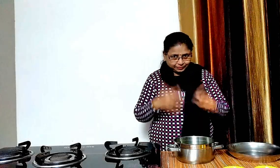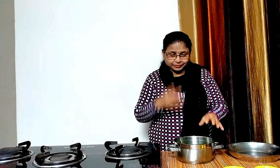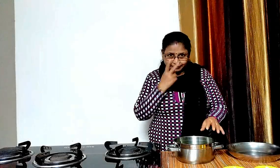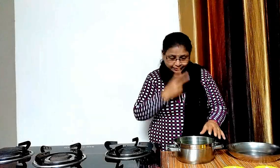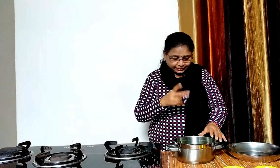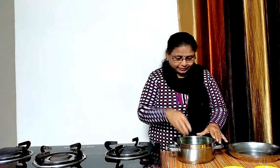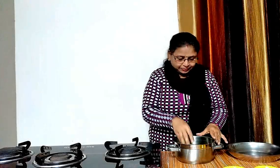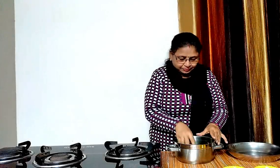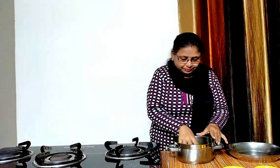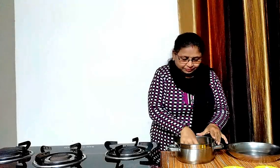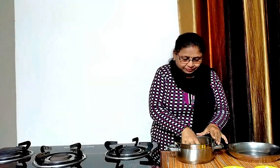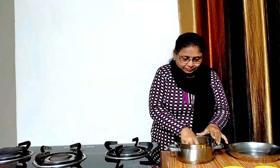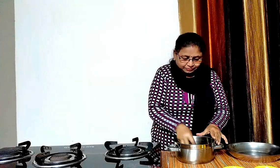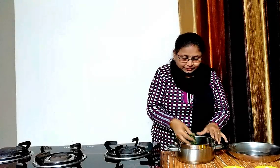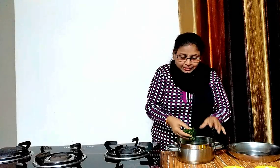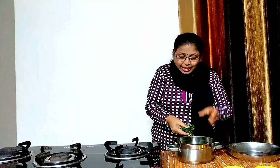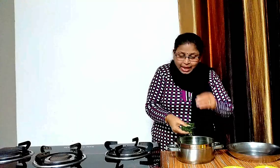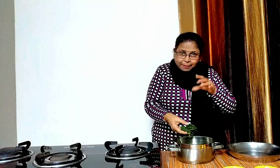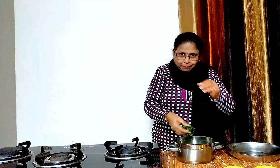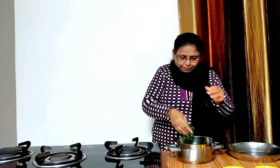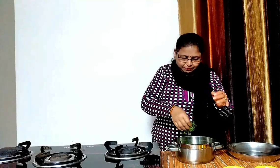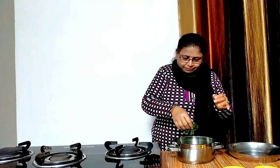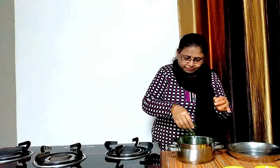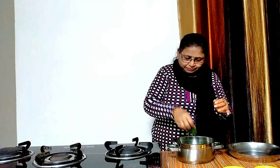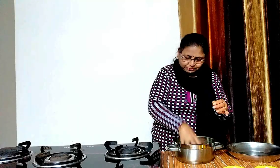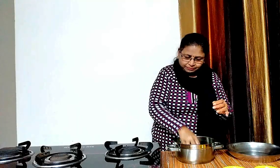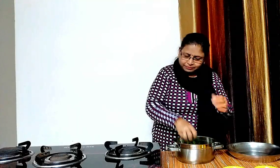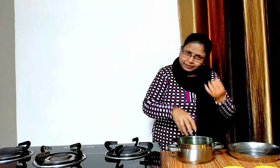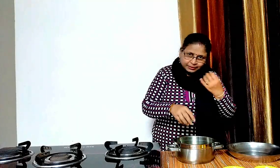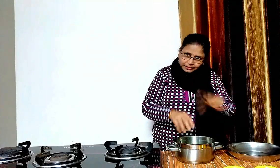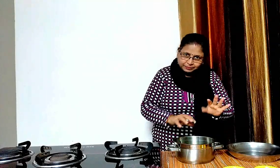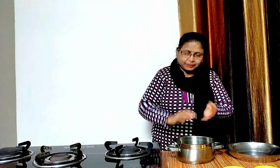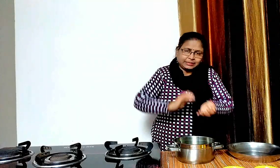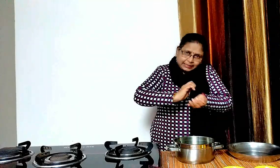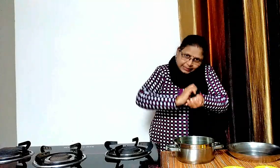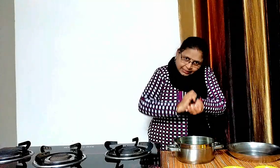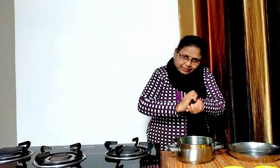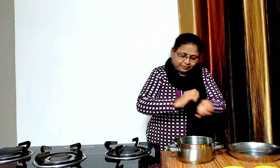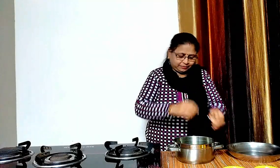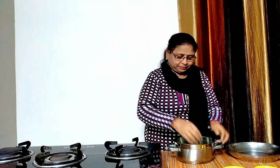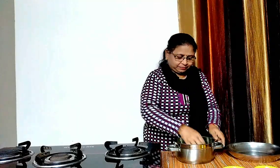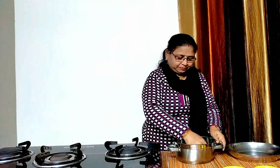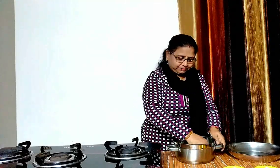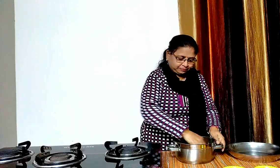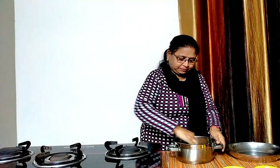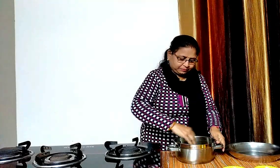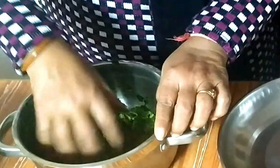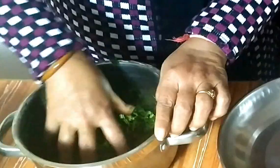देखिए इतना ठंडा हो चुका है कि हम इसका पानी आसानी से हाथों से निकाल सकते हैं अब इसका पानी निकाल लेंगे